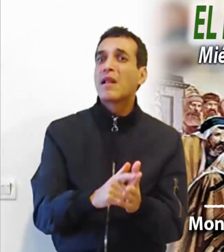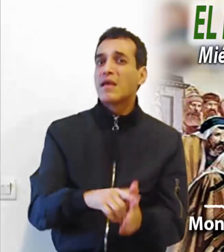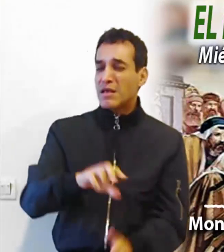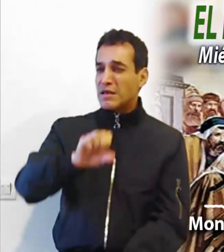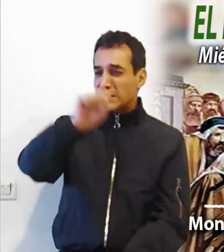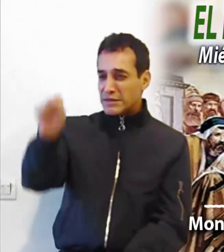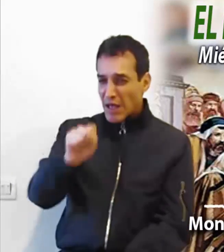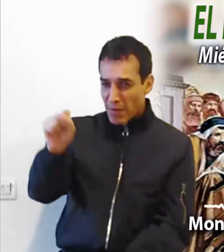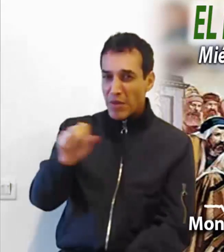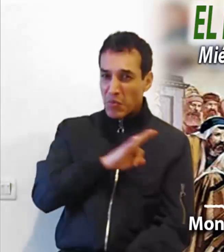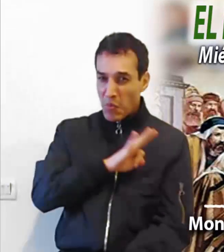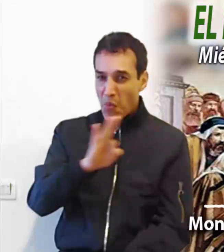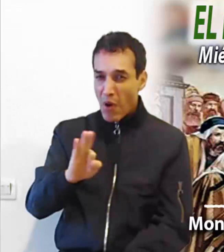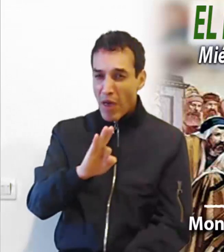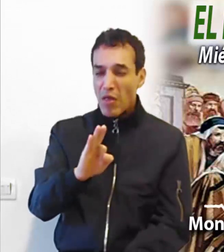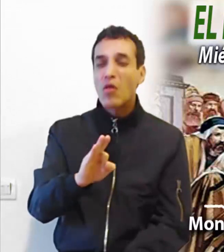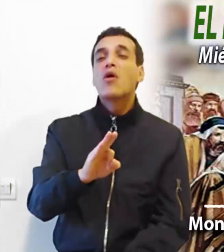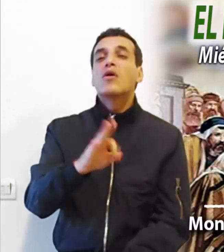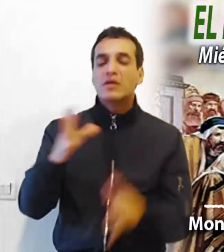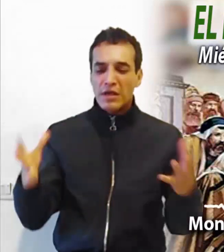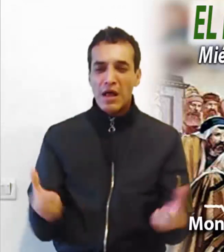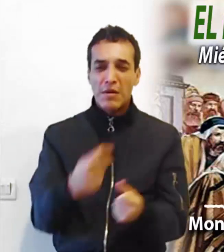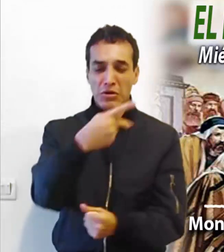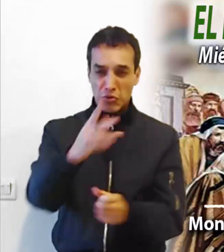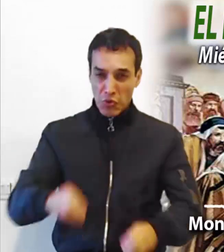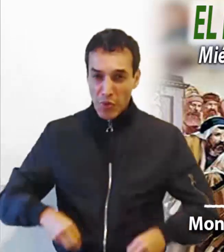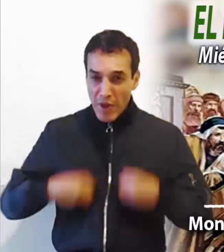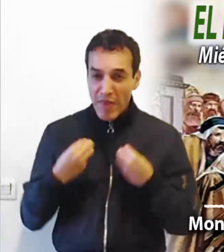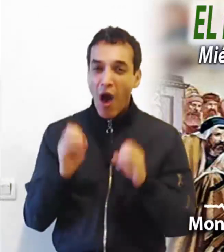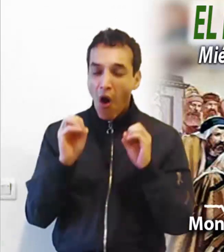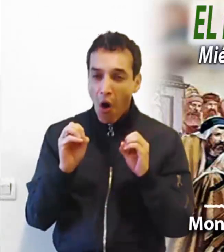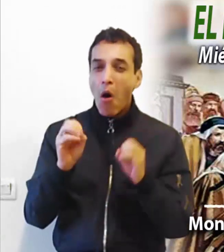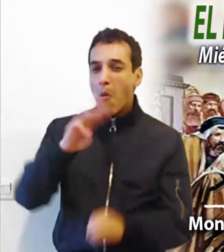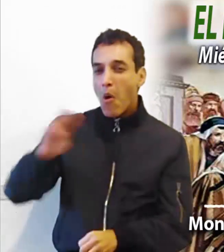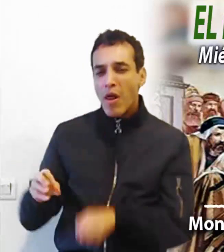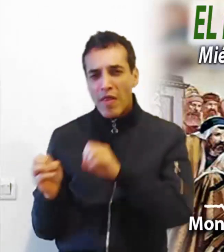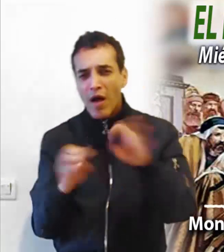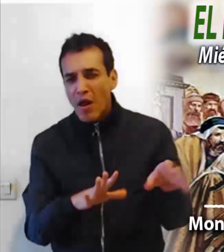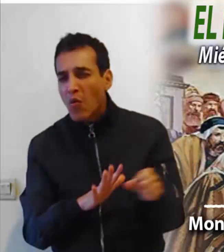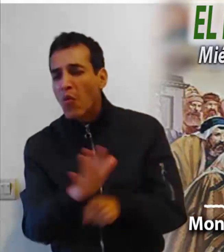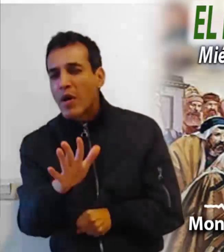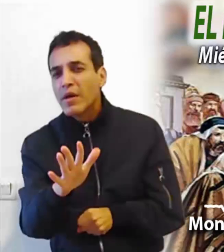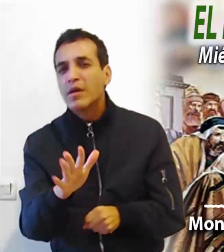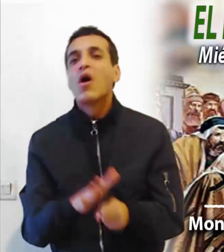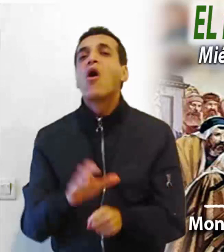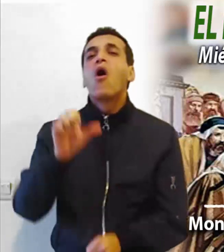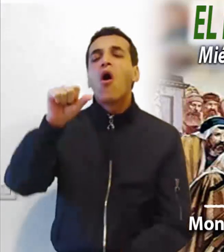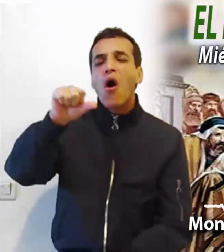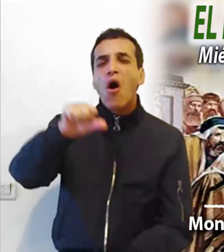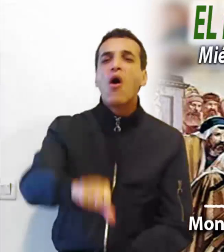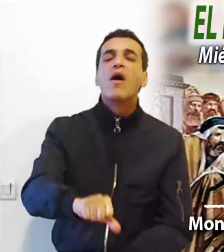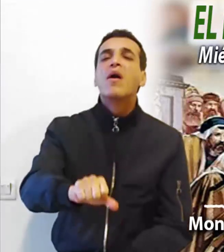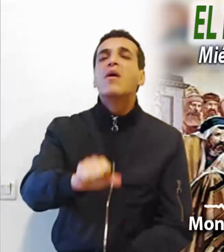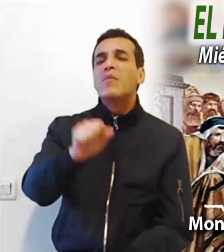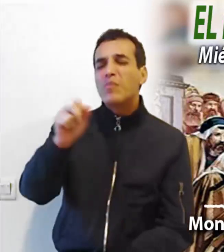sábado o hay que dejarlo morir? Hoy, el verdadero problema de nuestra sociedad es